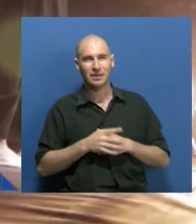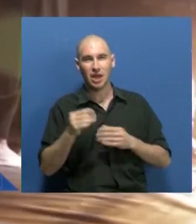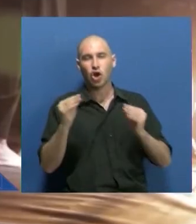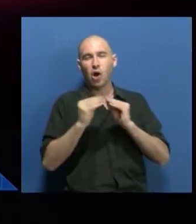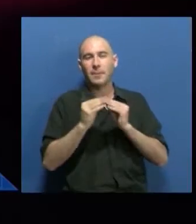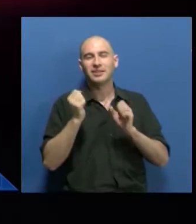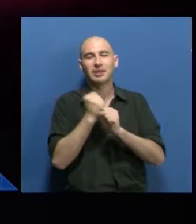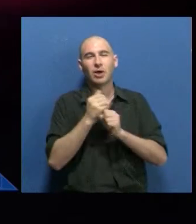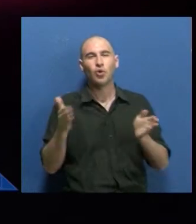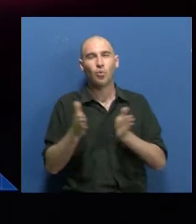colaboradores.